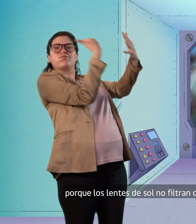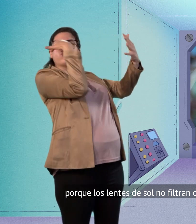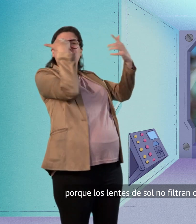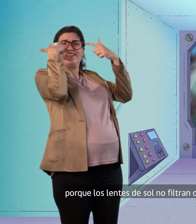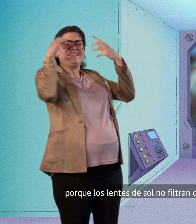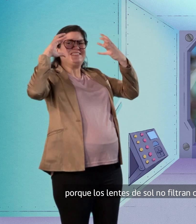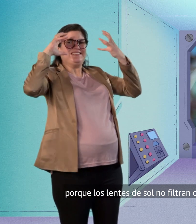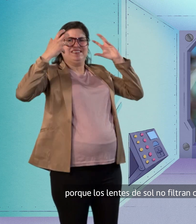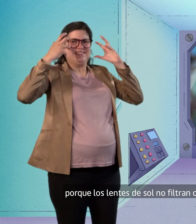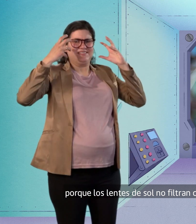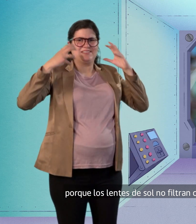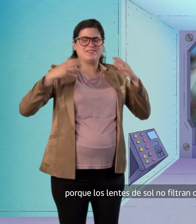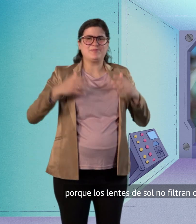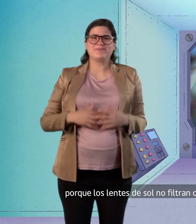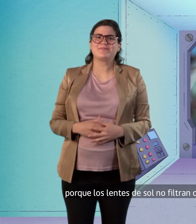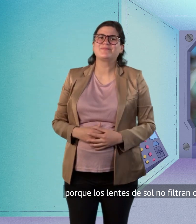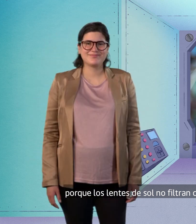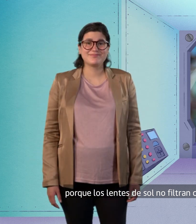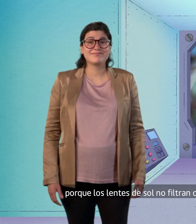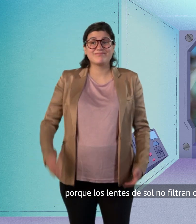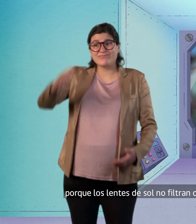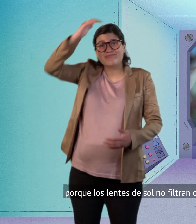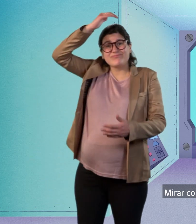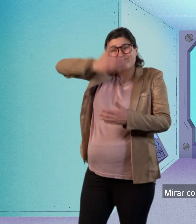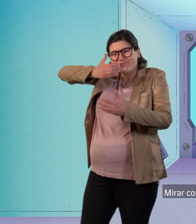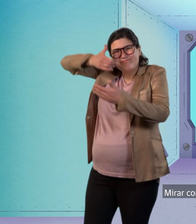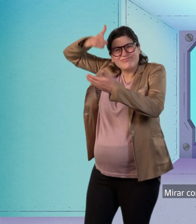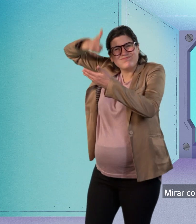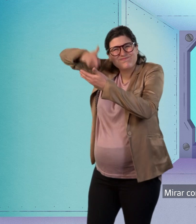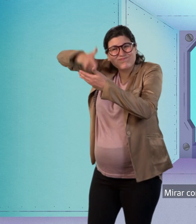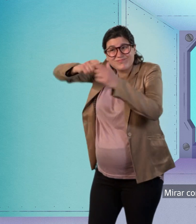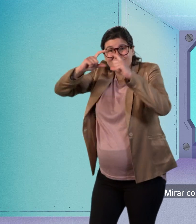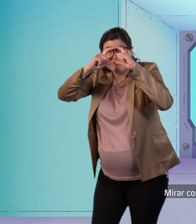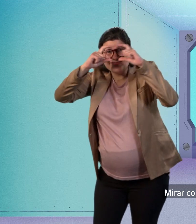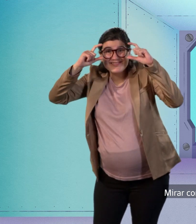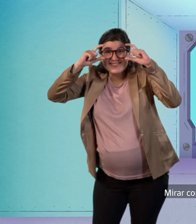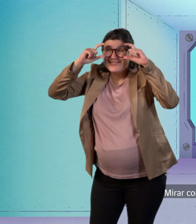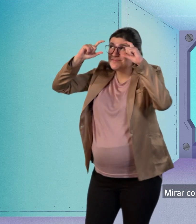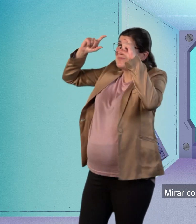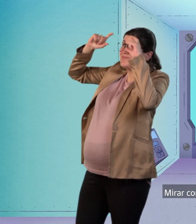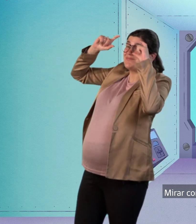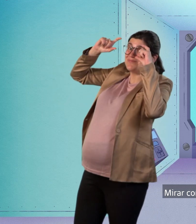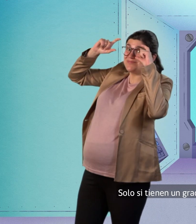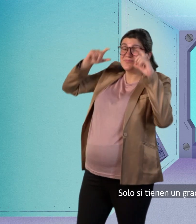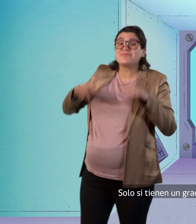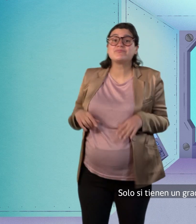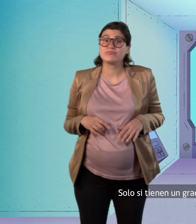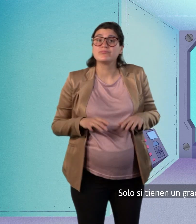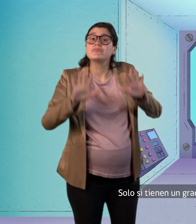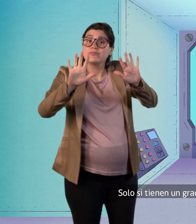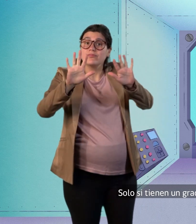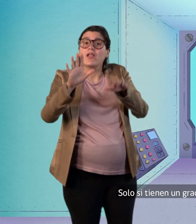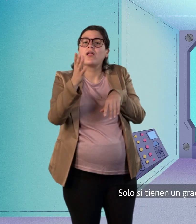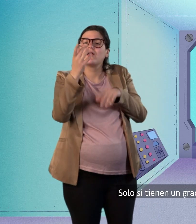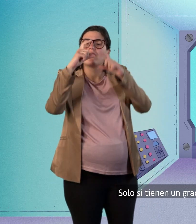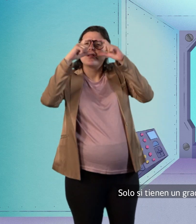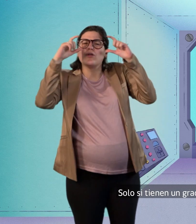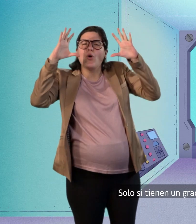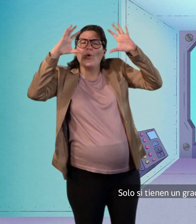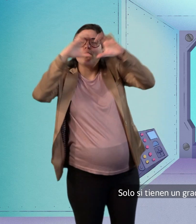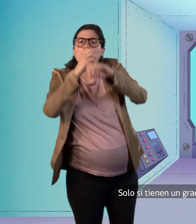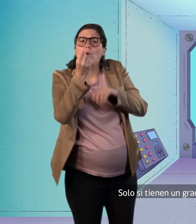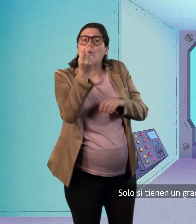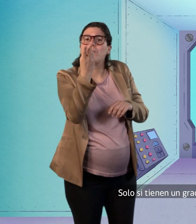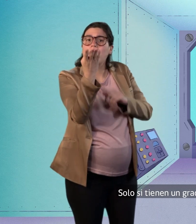completamente la parte de la luz que es dañina. ¿Mirar con lentes de soldador? Solo si tiene